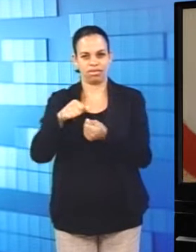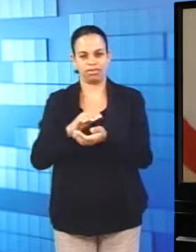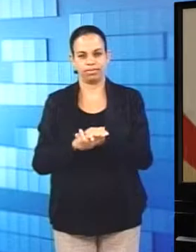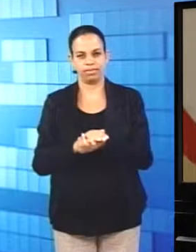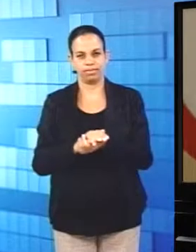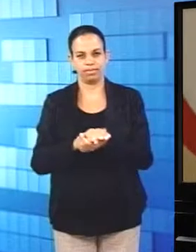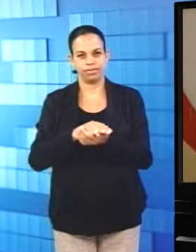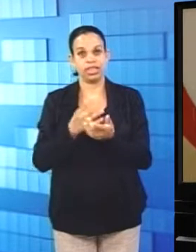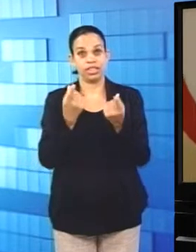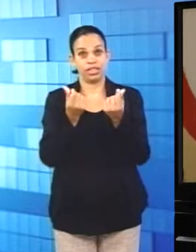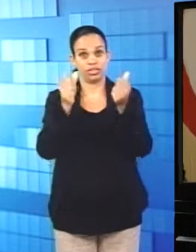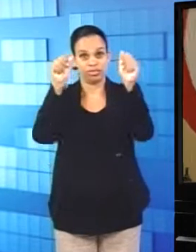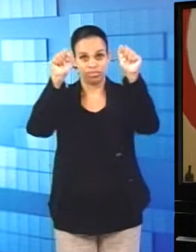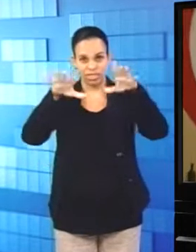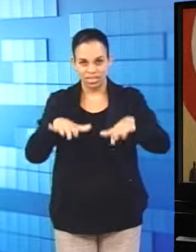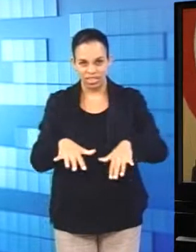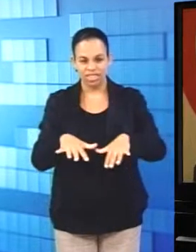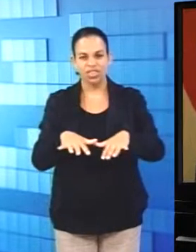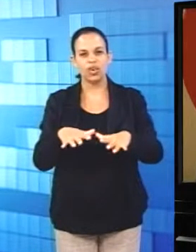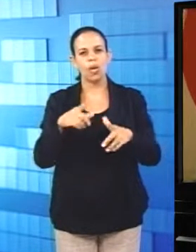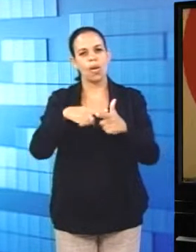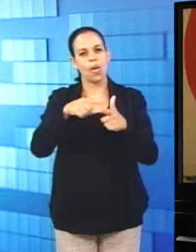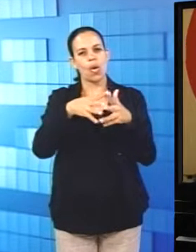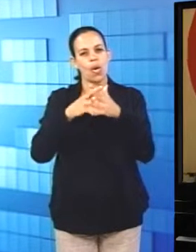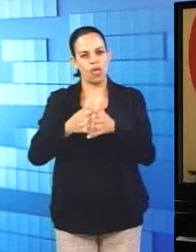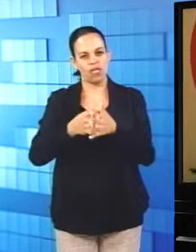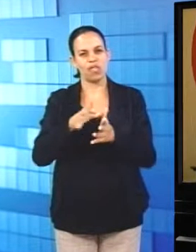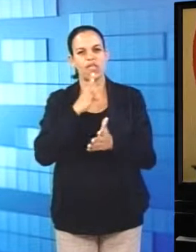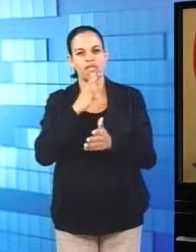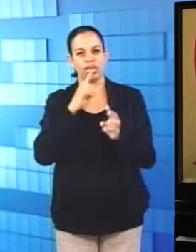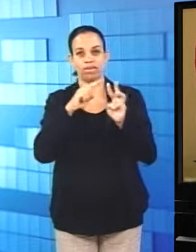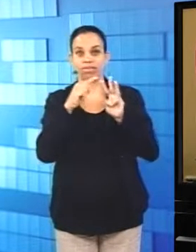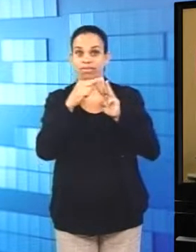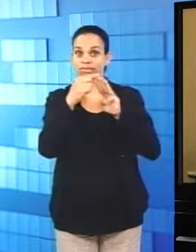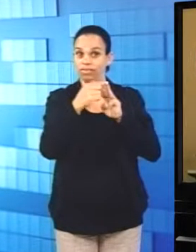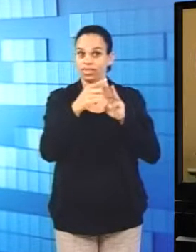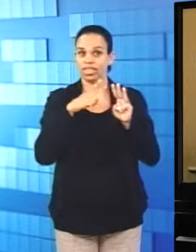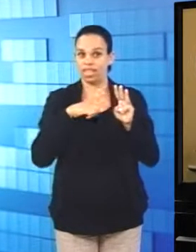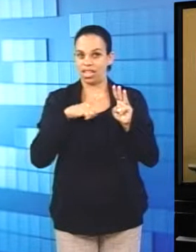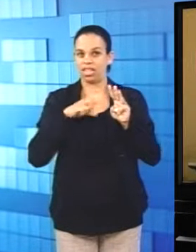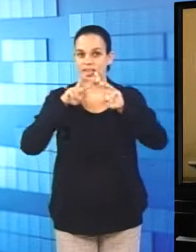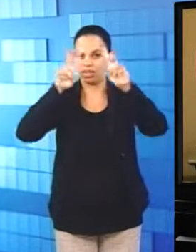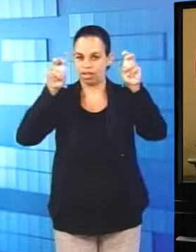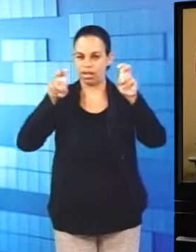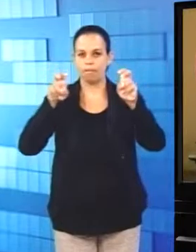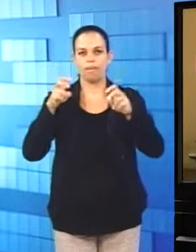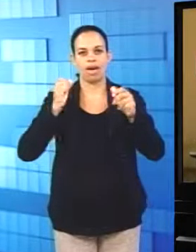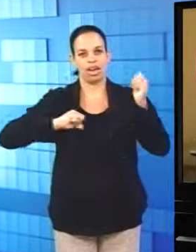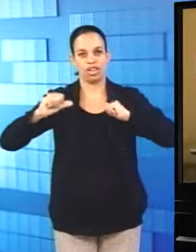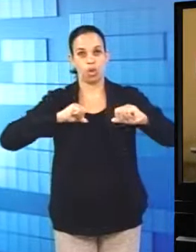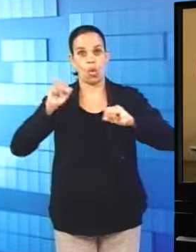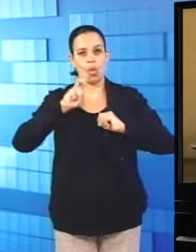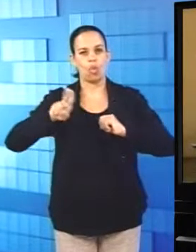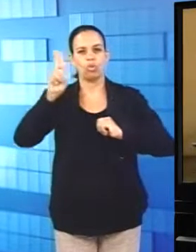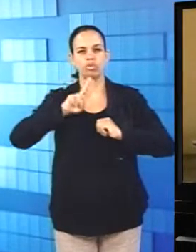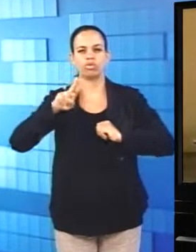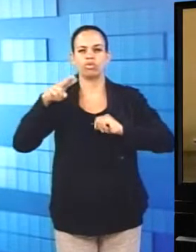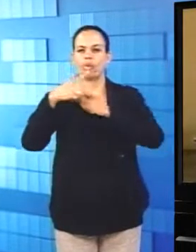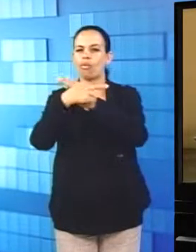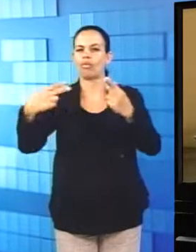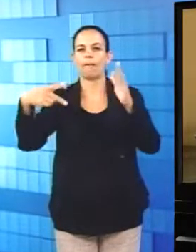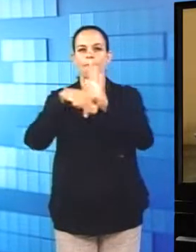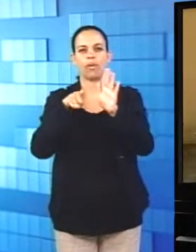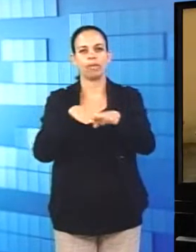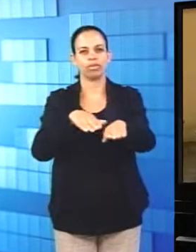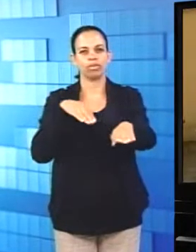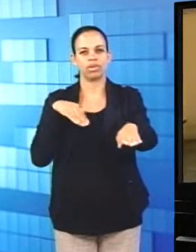Crises, Conflitos e Conhecimento. Para propor um diálogo entre esses três assuntos, o artista utilizou elementos de trânsito, que fazem parte do